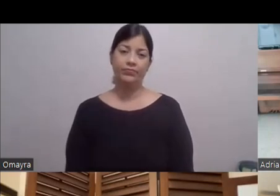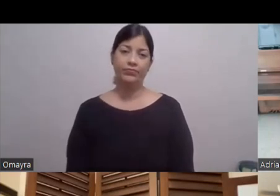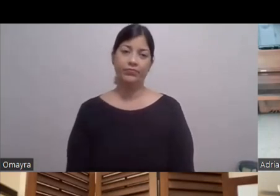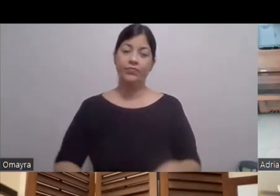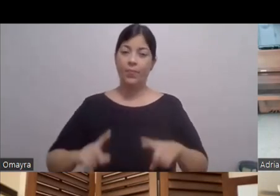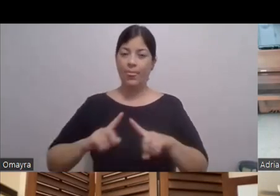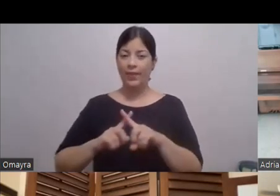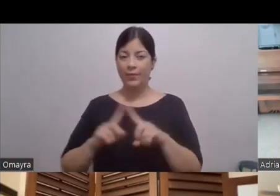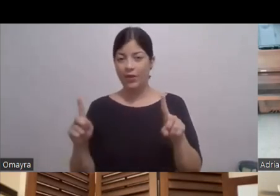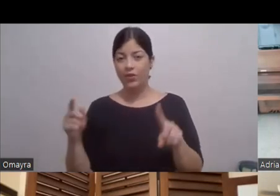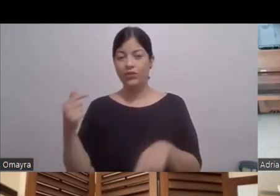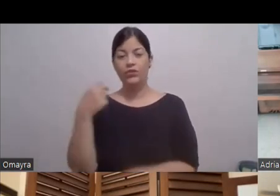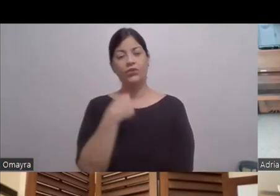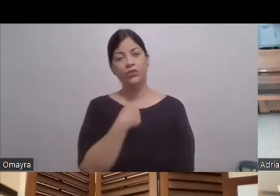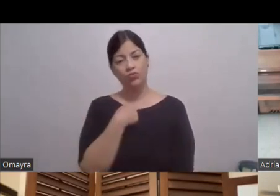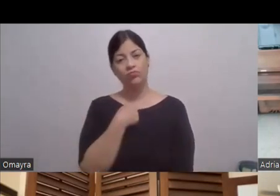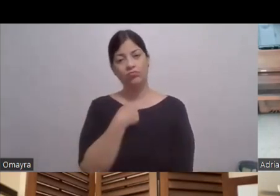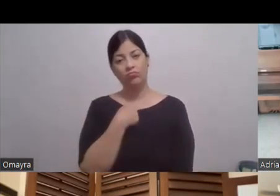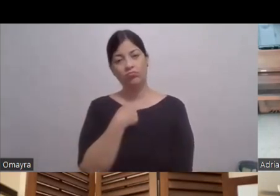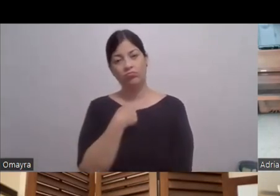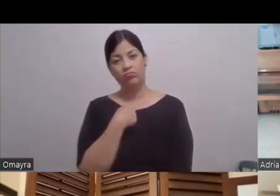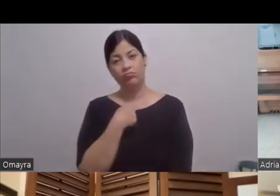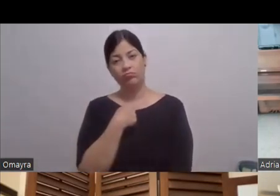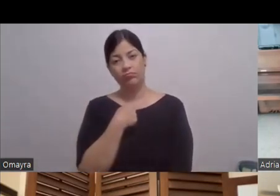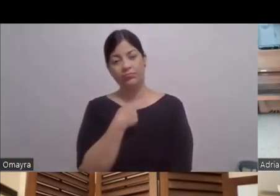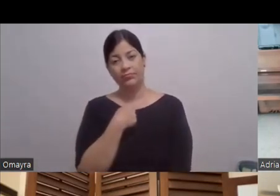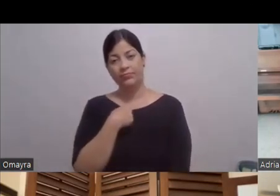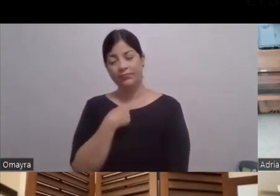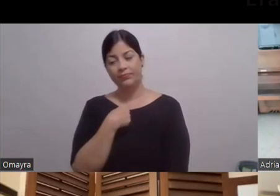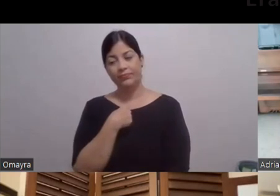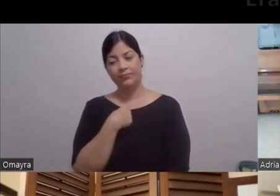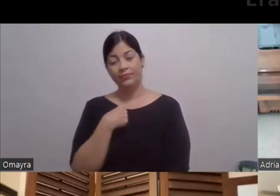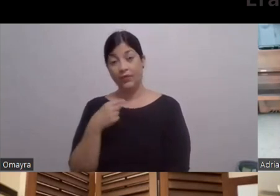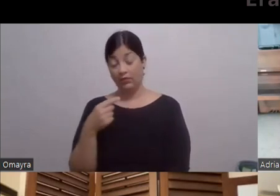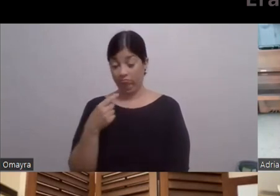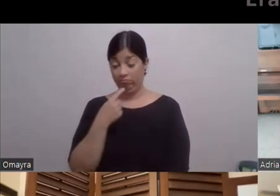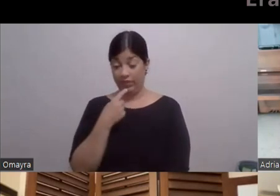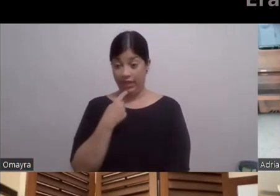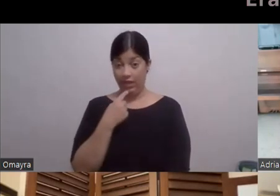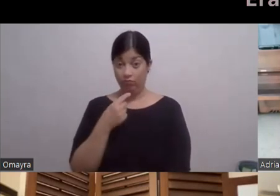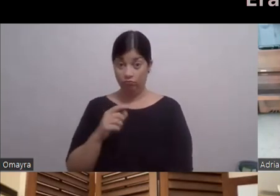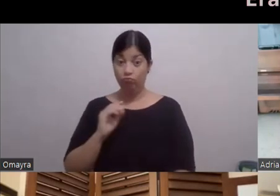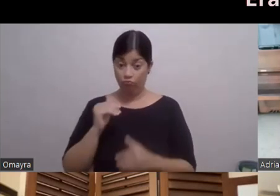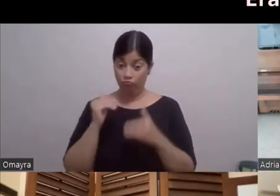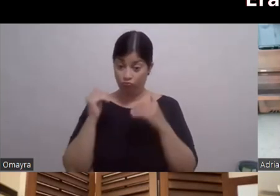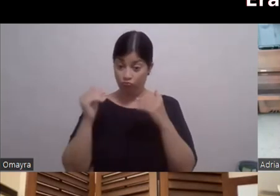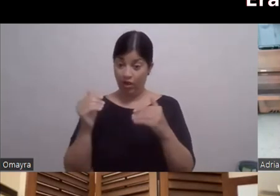Yo Constante Cuando ya dijimos Que íbamos a filmar Y yo empecé Mi proceso A rebajar Este A buscar La postura De mi